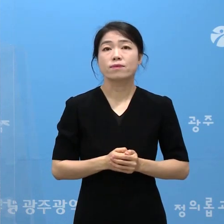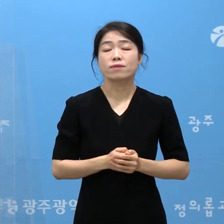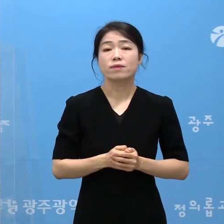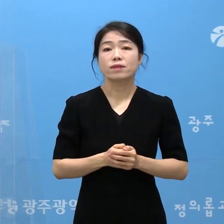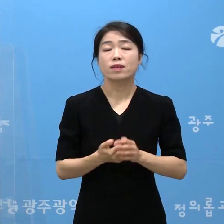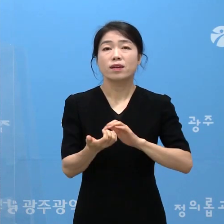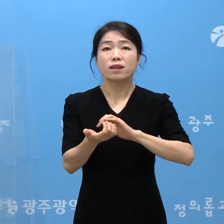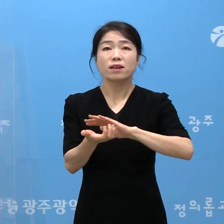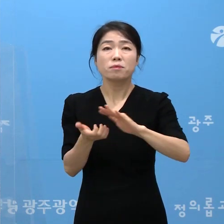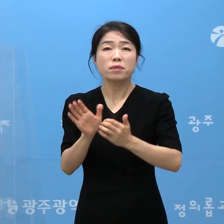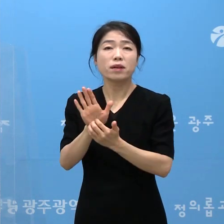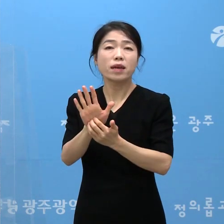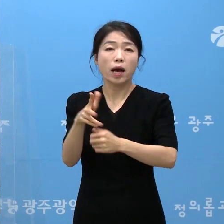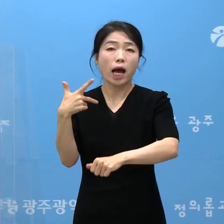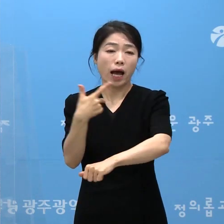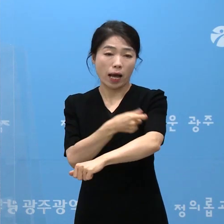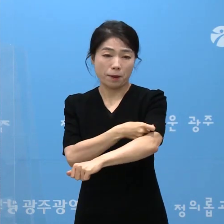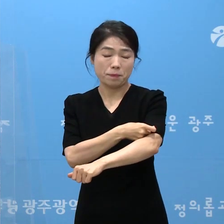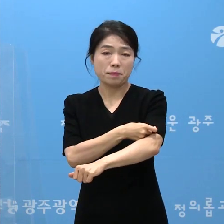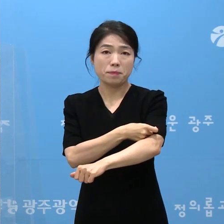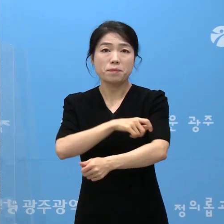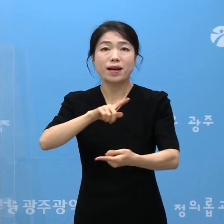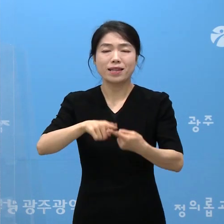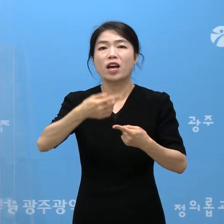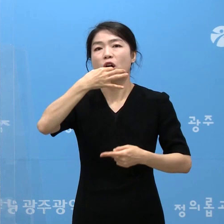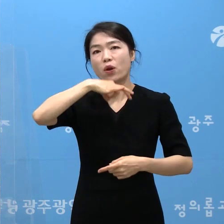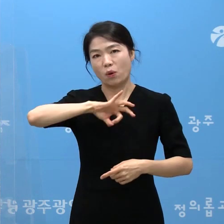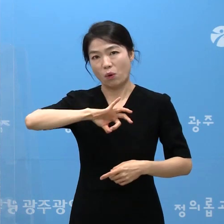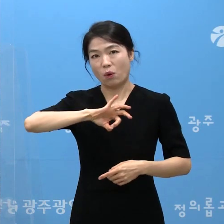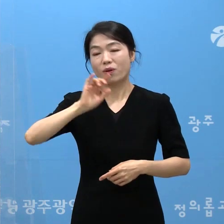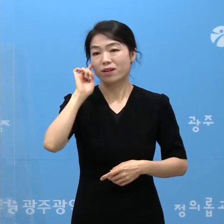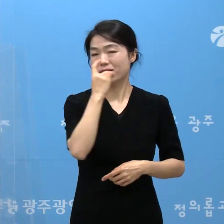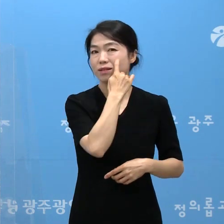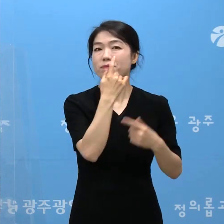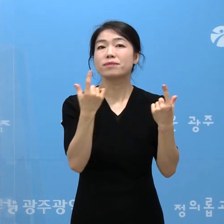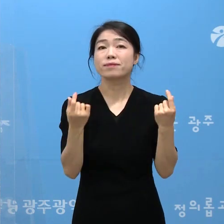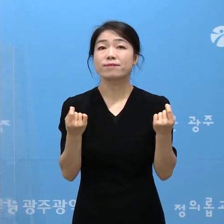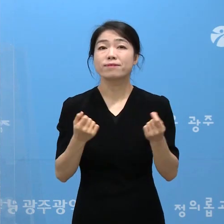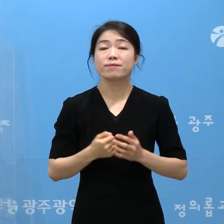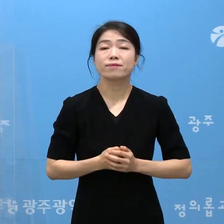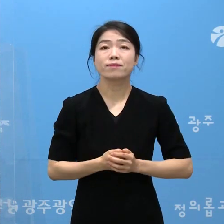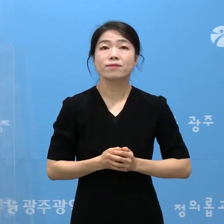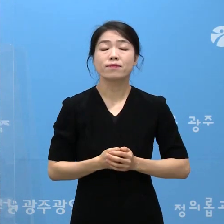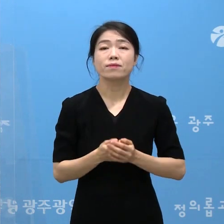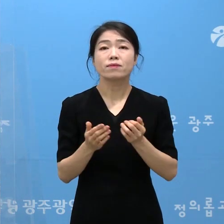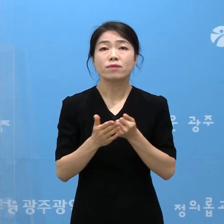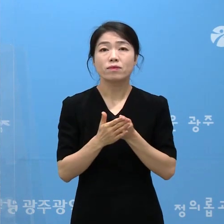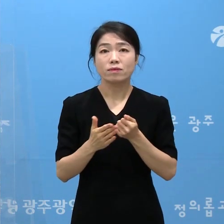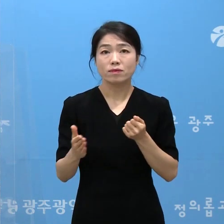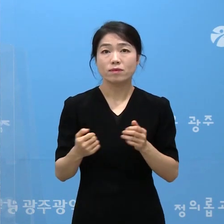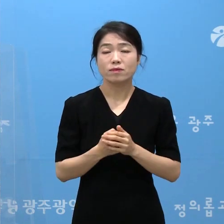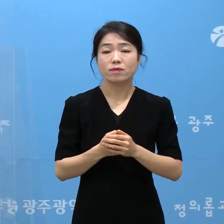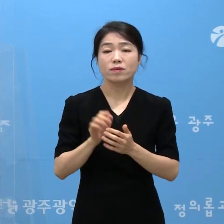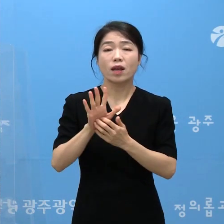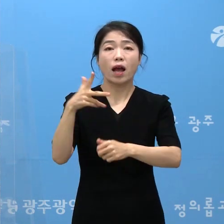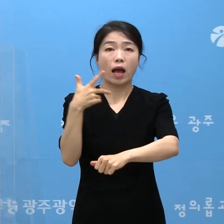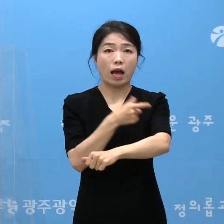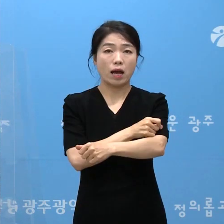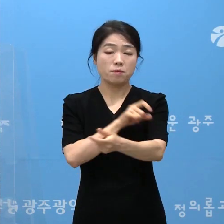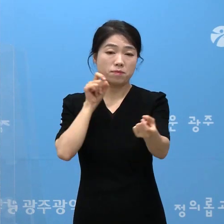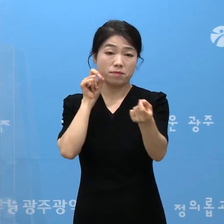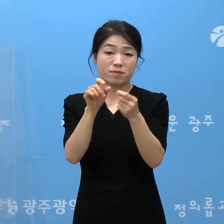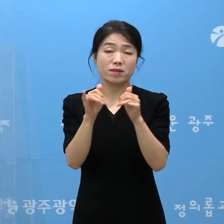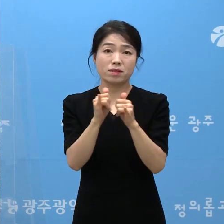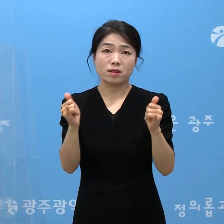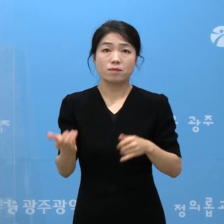예방접종 실시에 대한 효과를 증명한 것으로 보입니다. 따라서 백신 접종을 앞두고